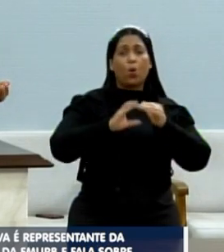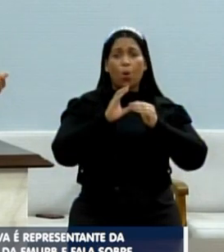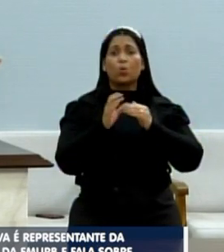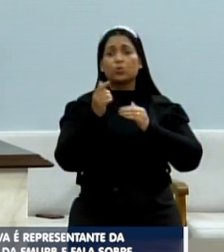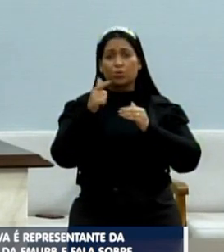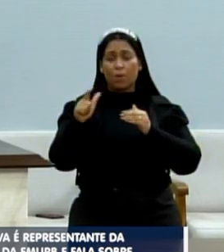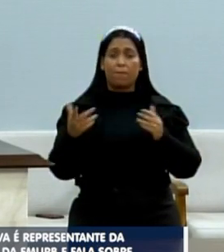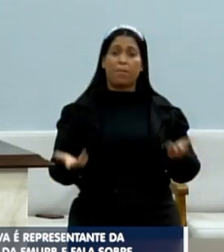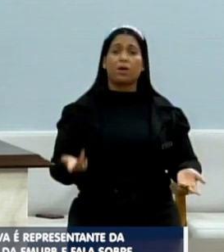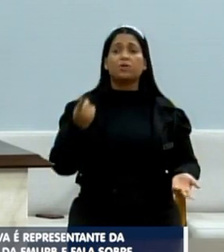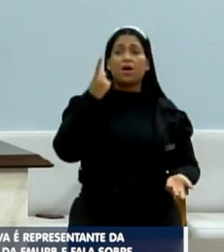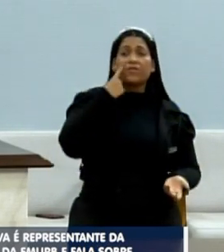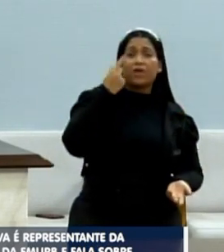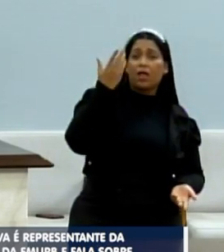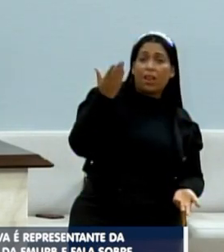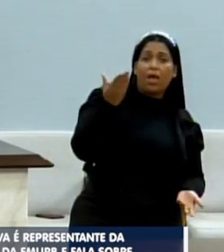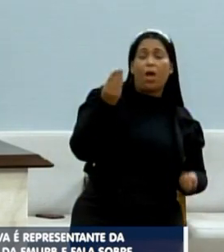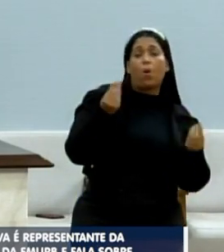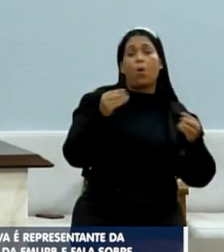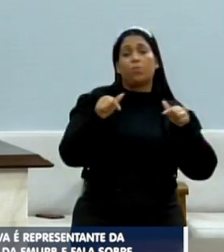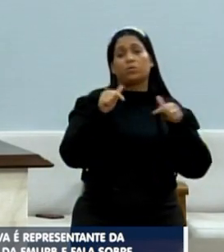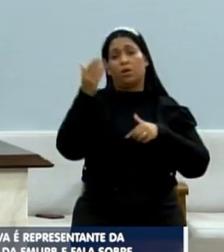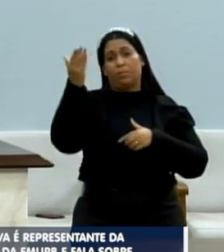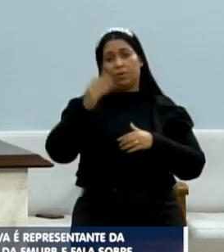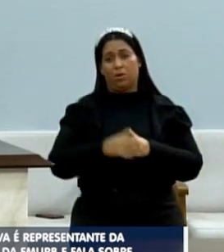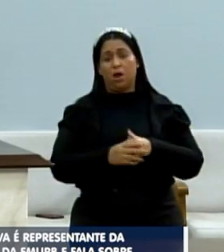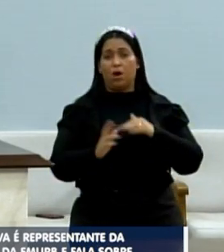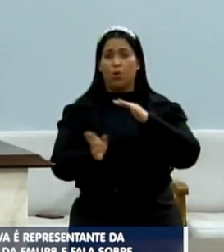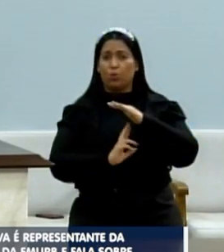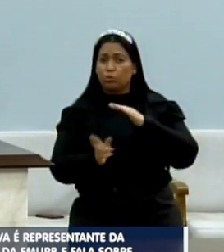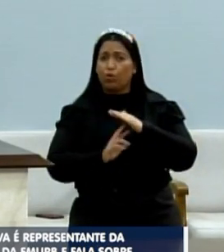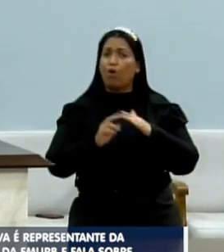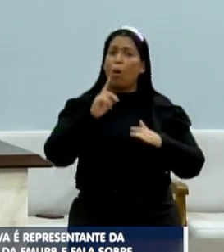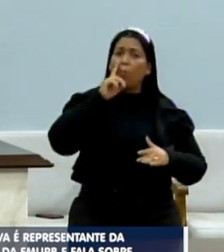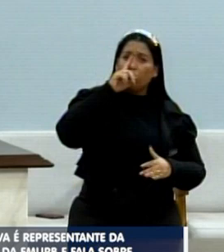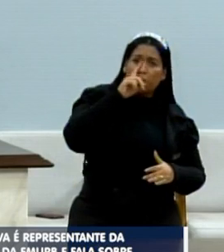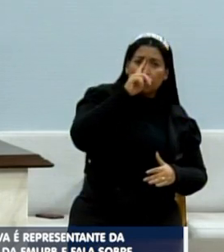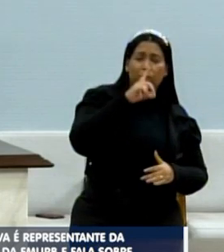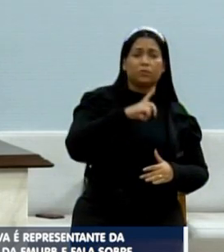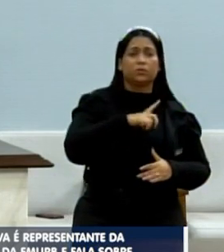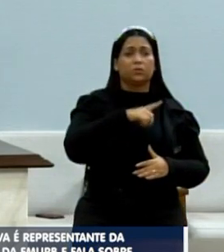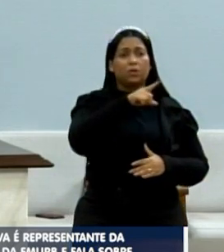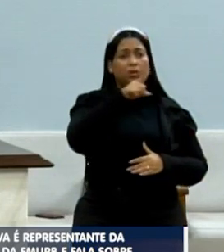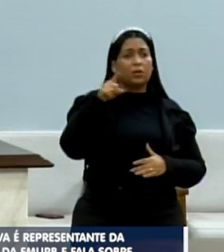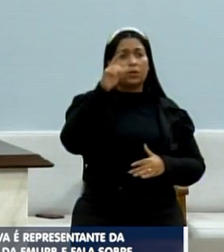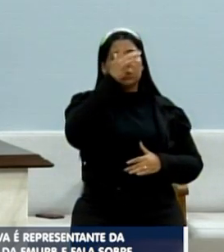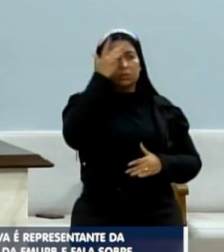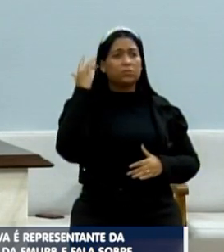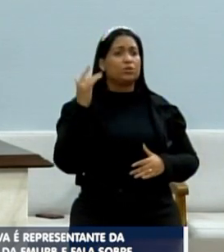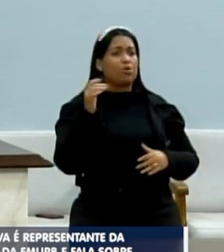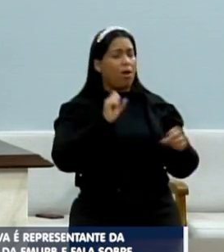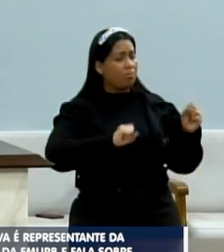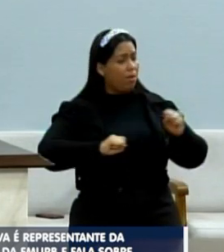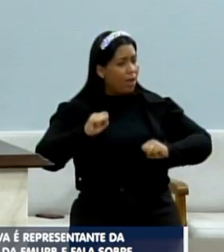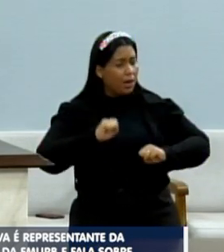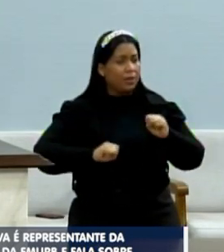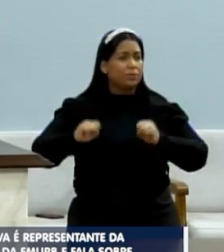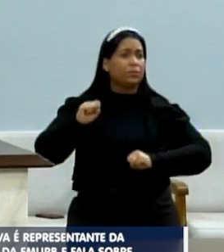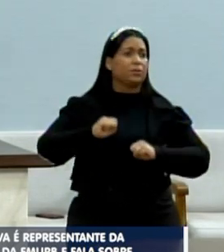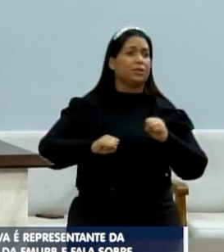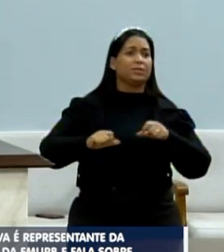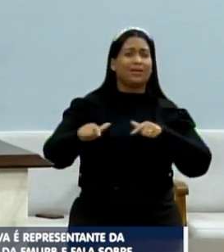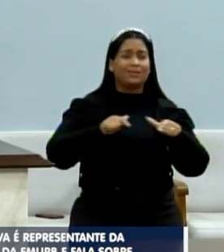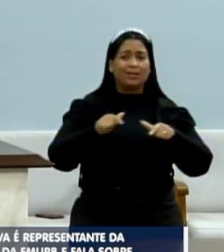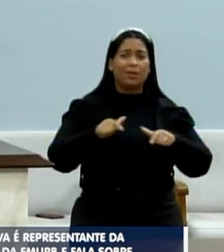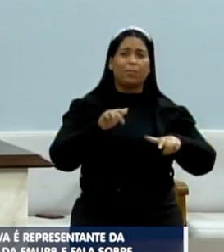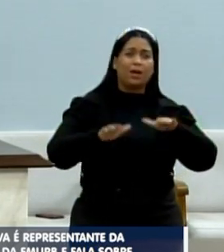também. Olha a situação que a gente vem trabalhando no terminal, correndo risco de vida, o pessoal também da limpeza, ele trabalha